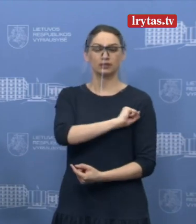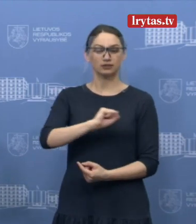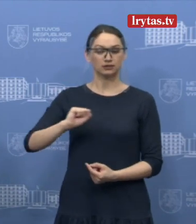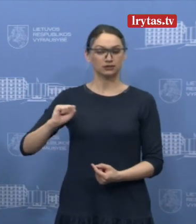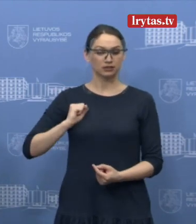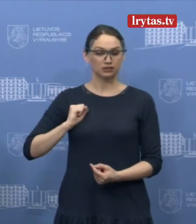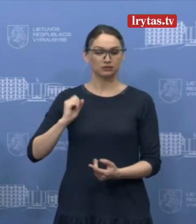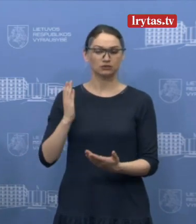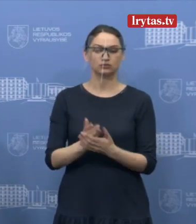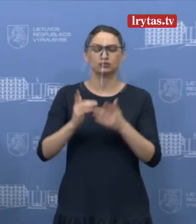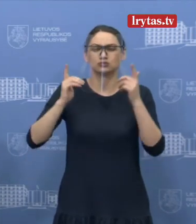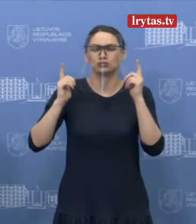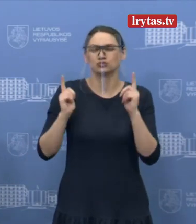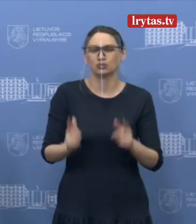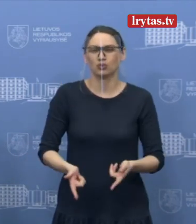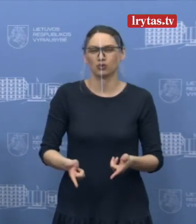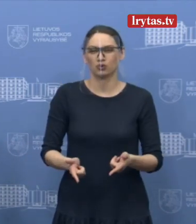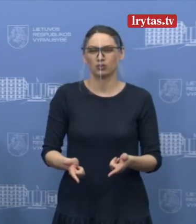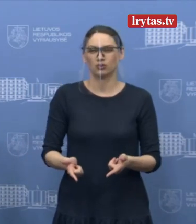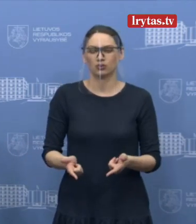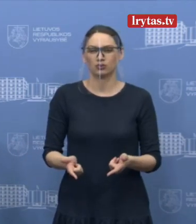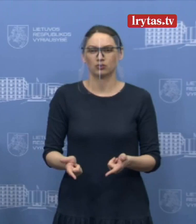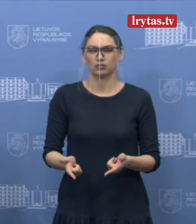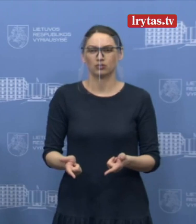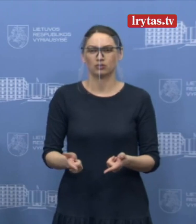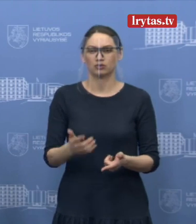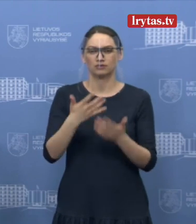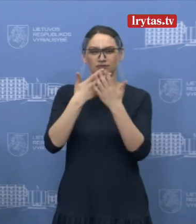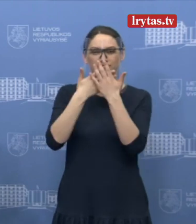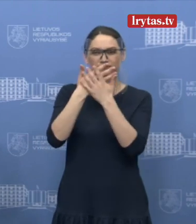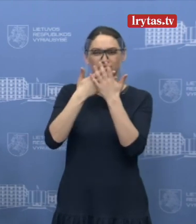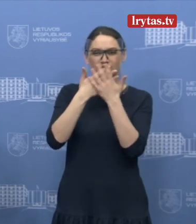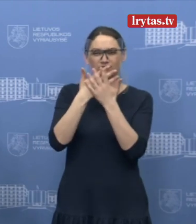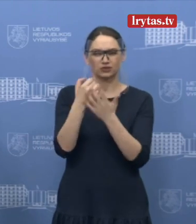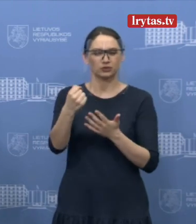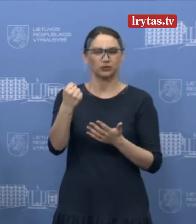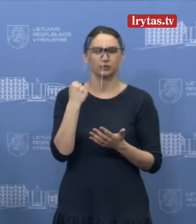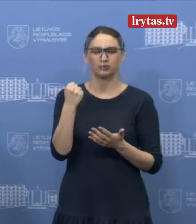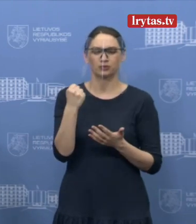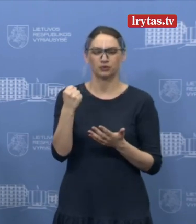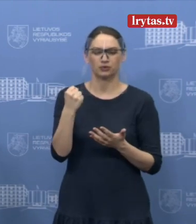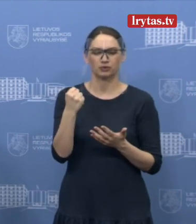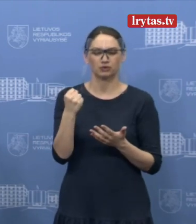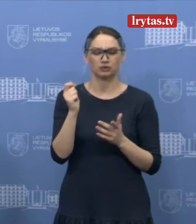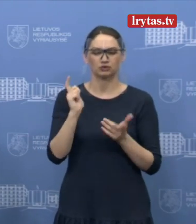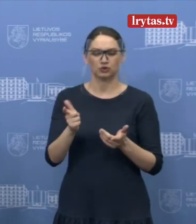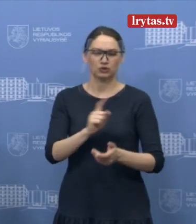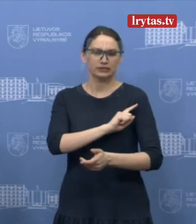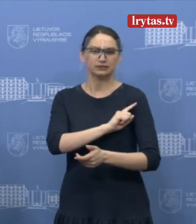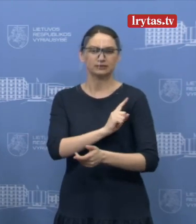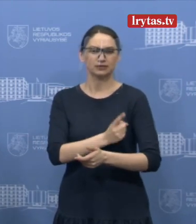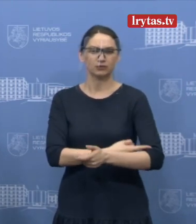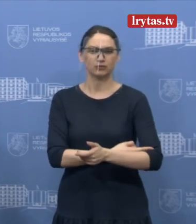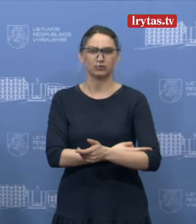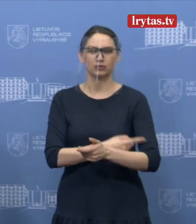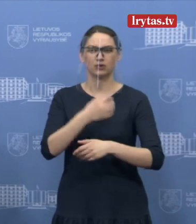kurie turi labai gerą filtrą, kuris yra tikrai ženkliai paėgesnis